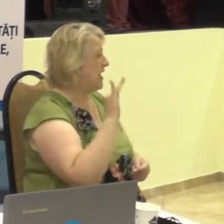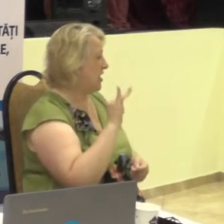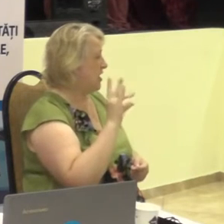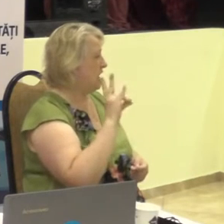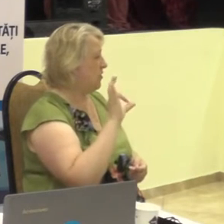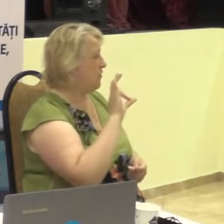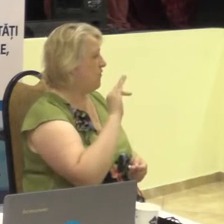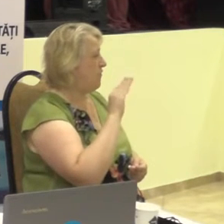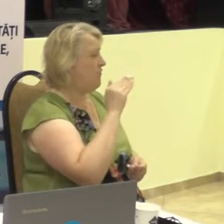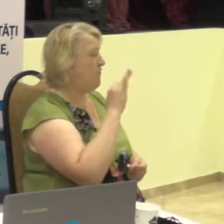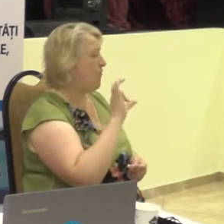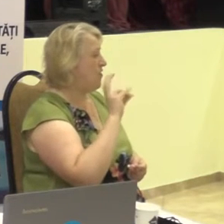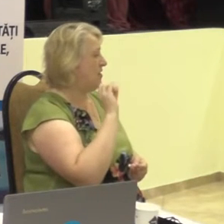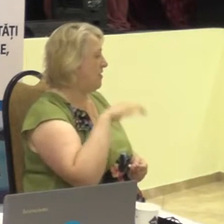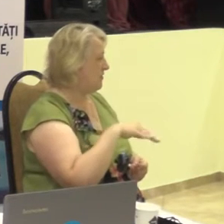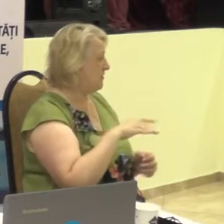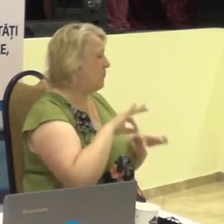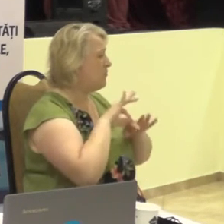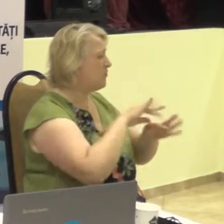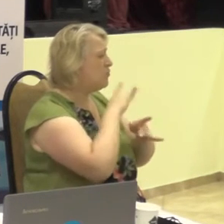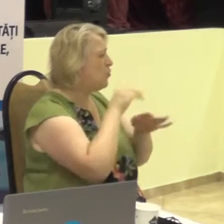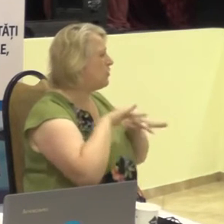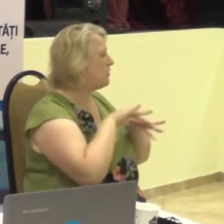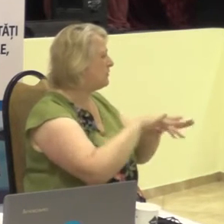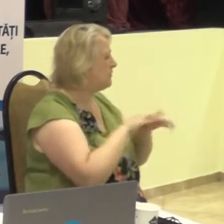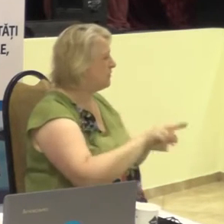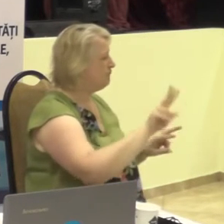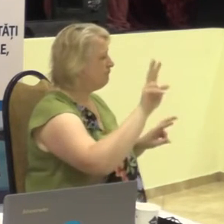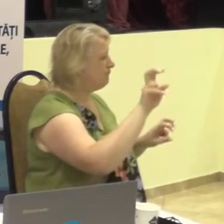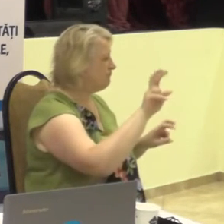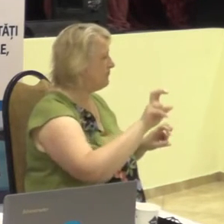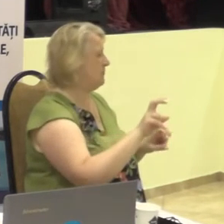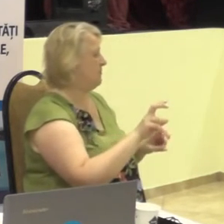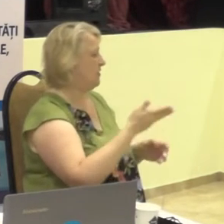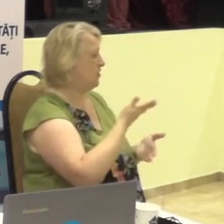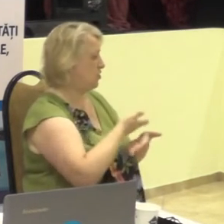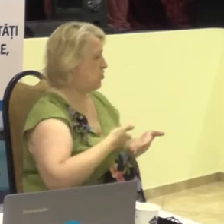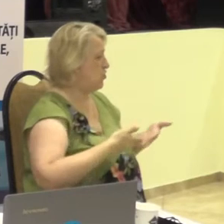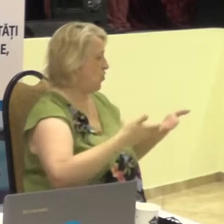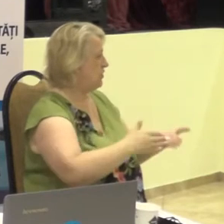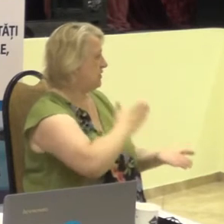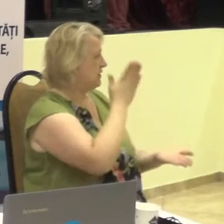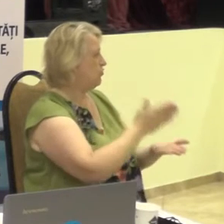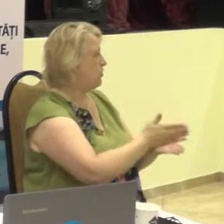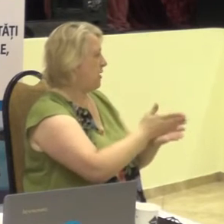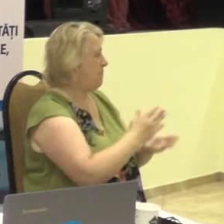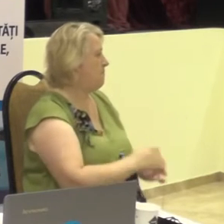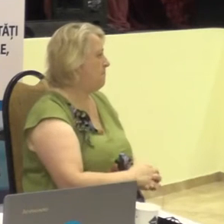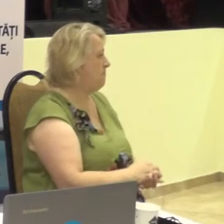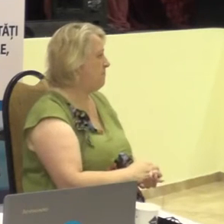am desfășurat mai multe activități sub genericul Noi suntem.